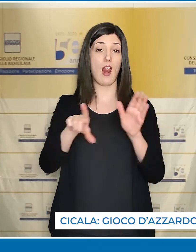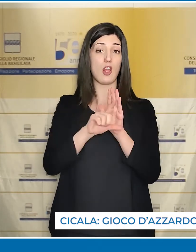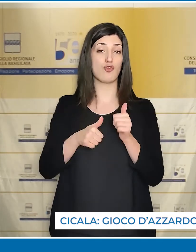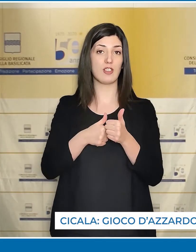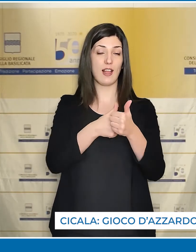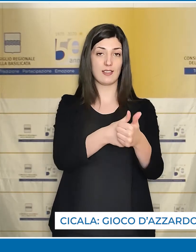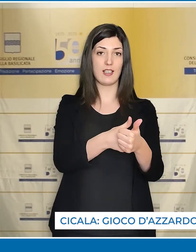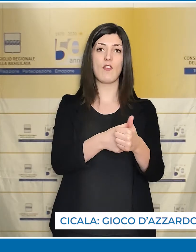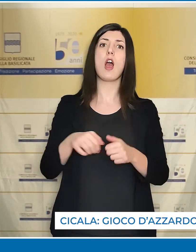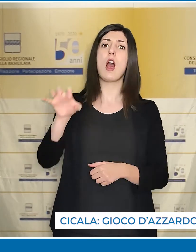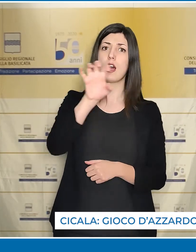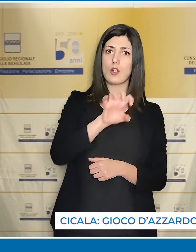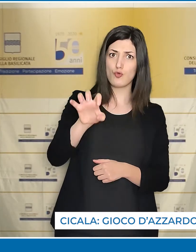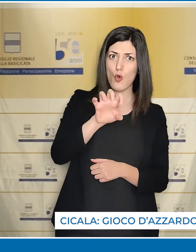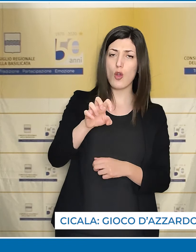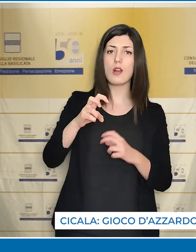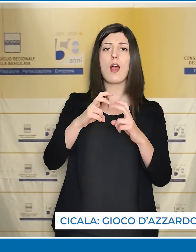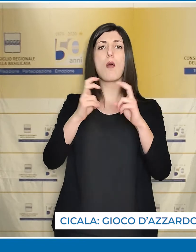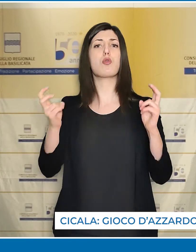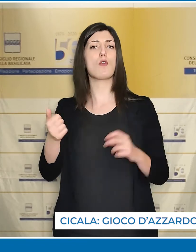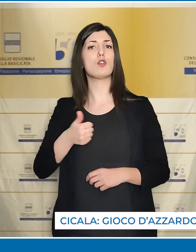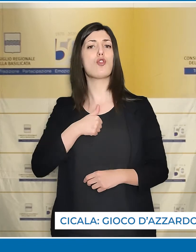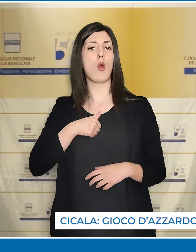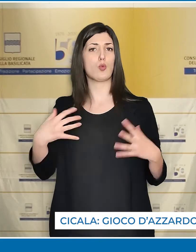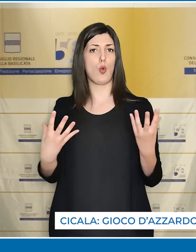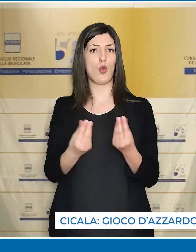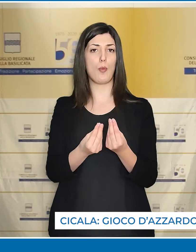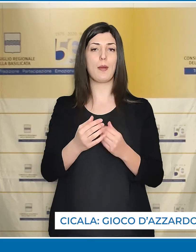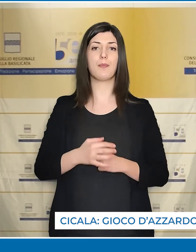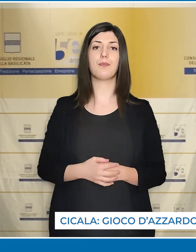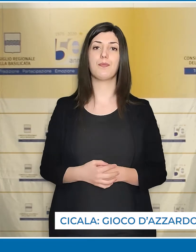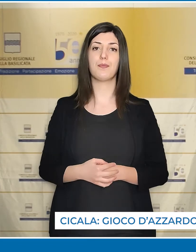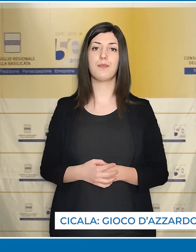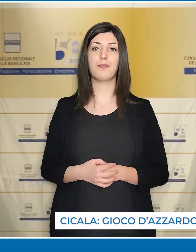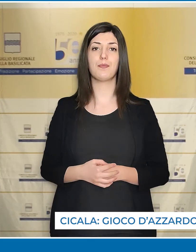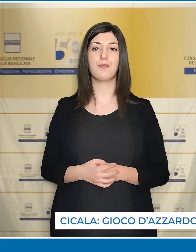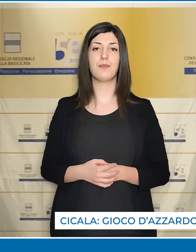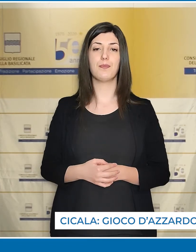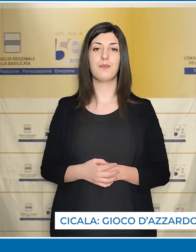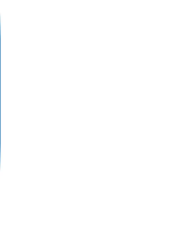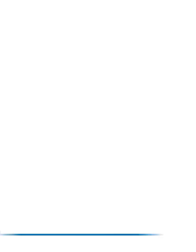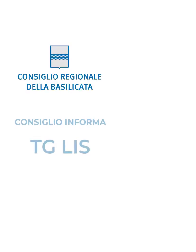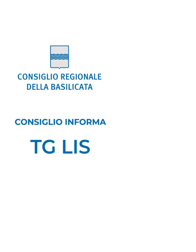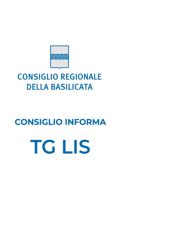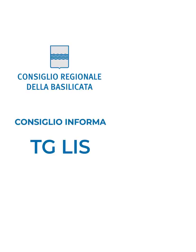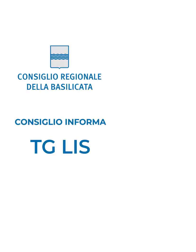Assemblee Legislative delle Regioni e delle Province autonome.